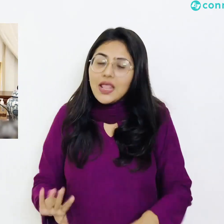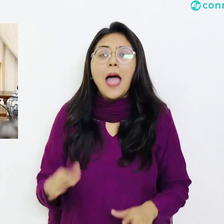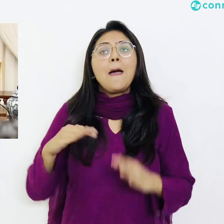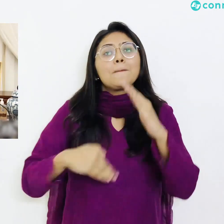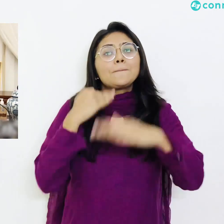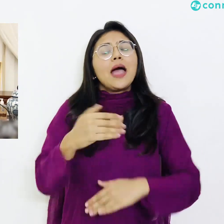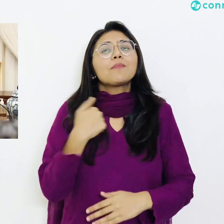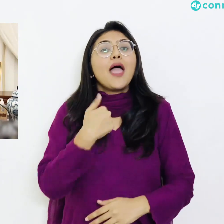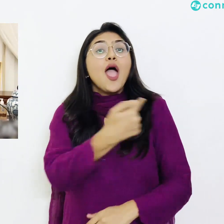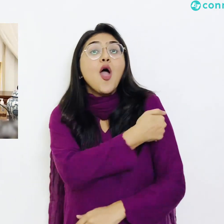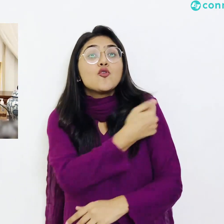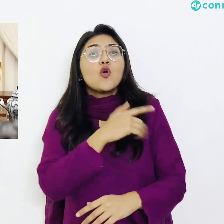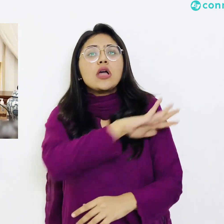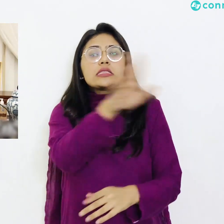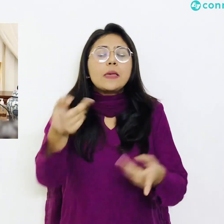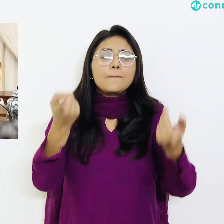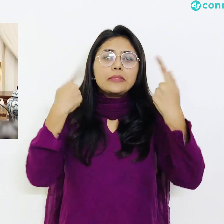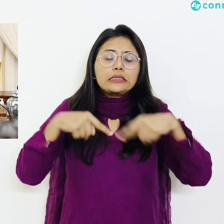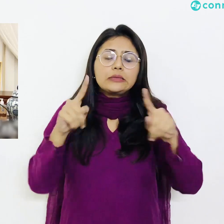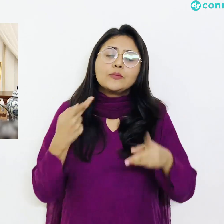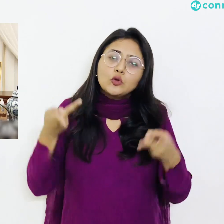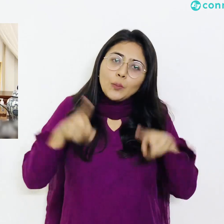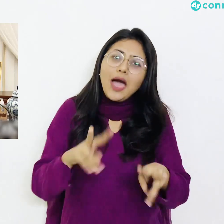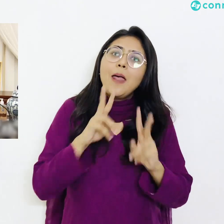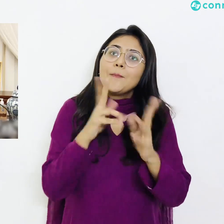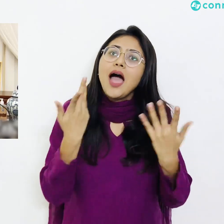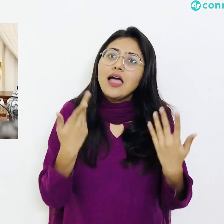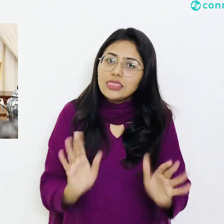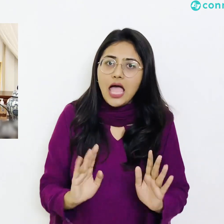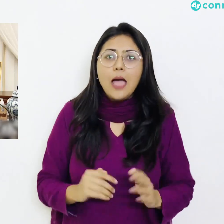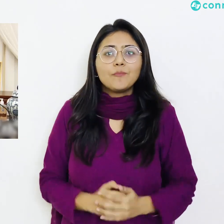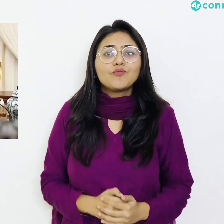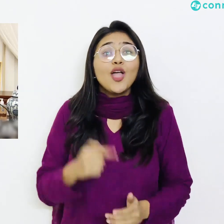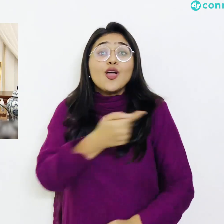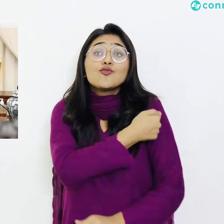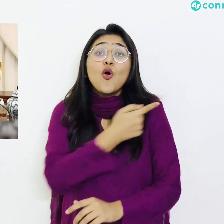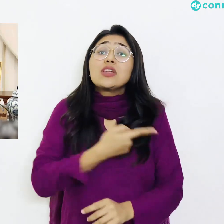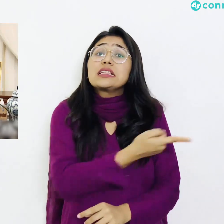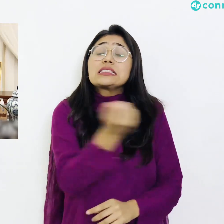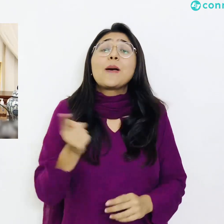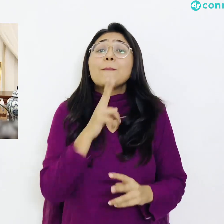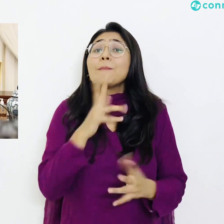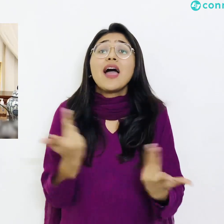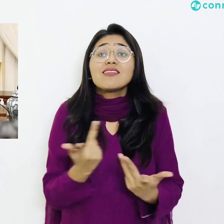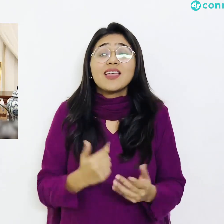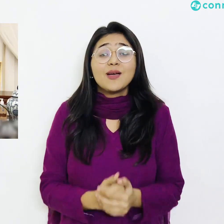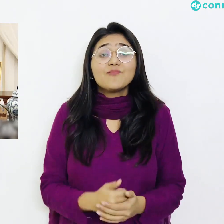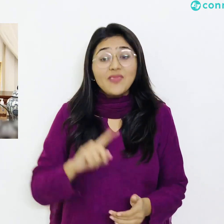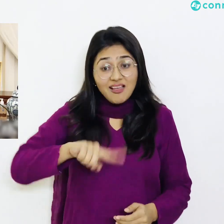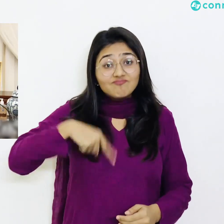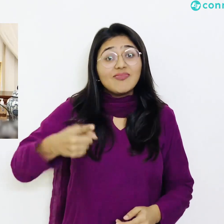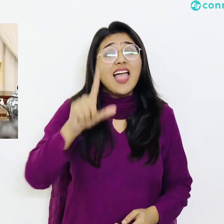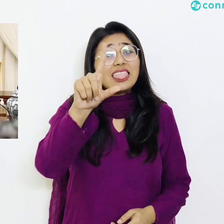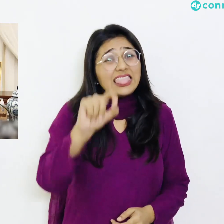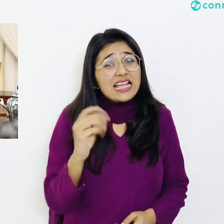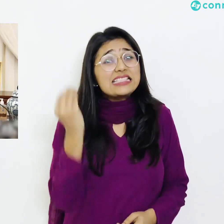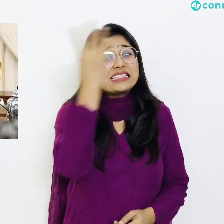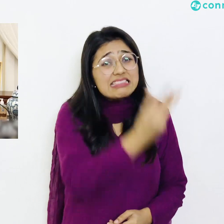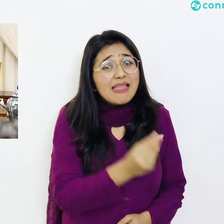صلاح مشورہ کیا انہوں نے مجھے کہا کہ جی اگلے دس سے پنگرہ دن بہت زیادہ